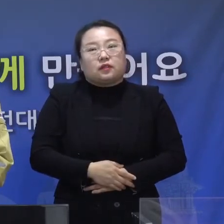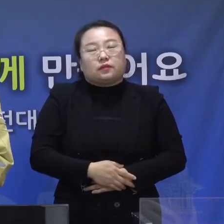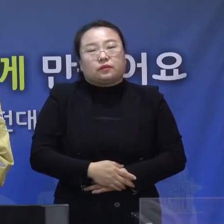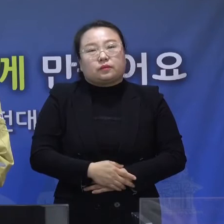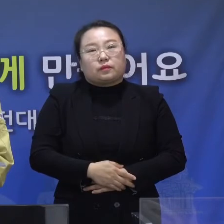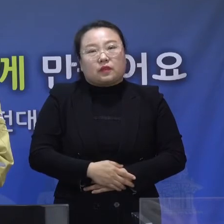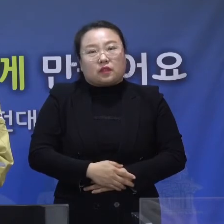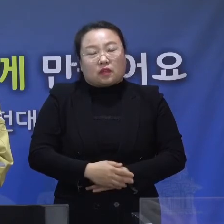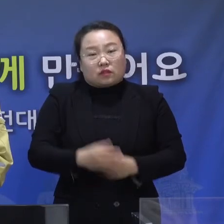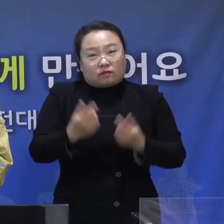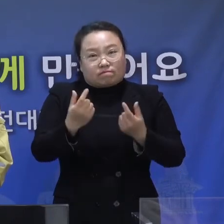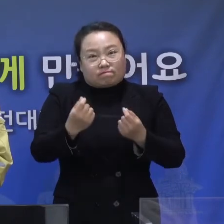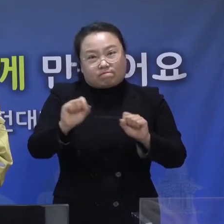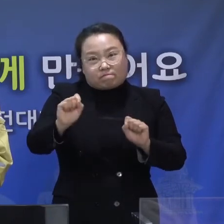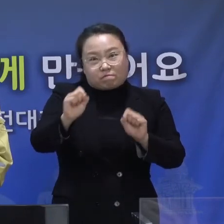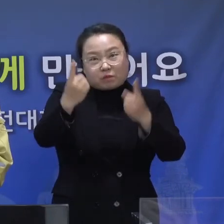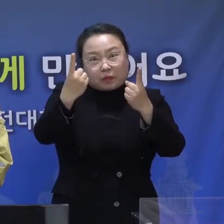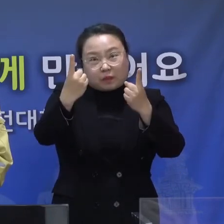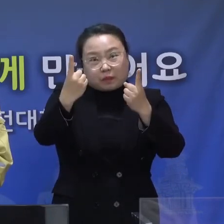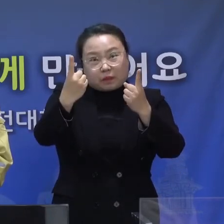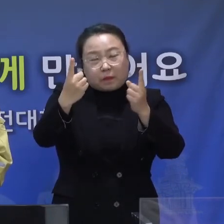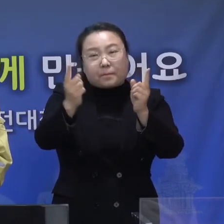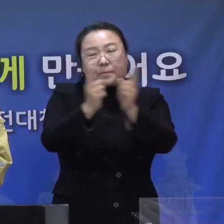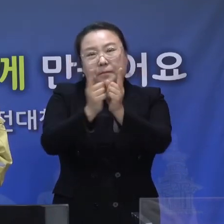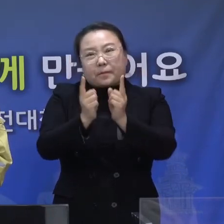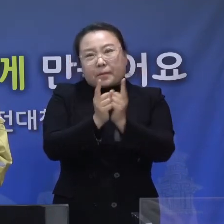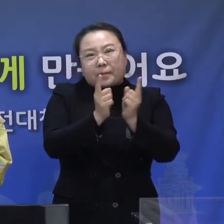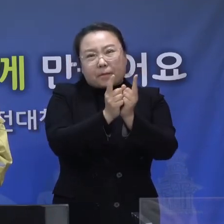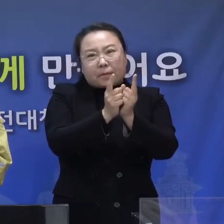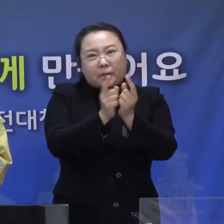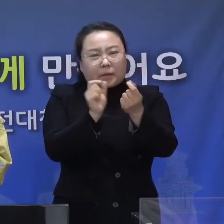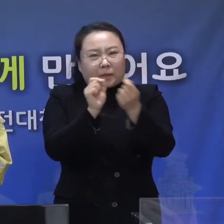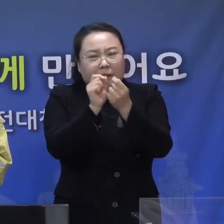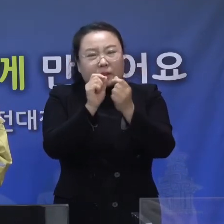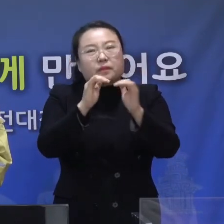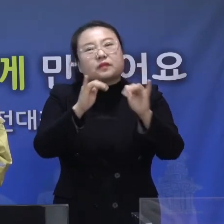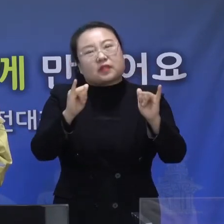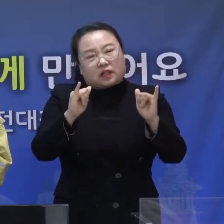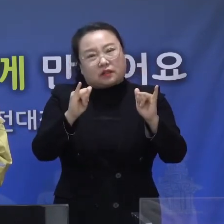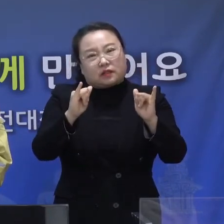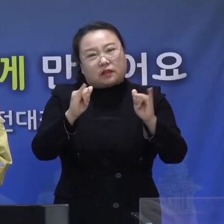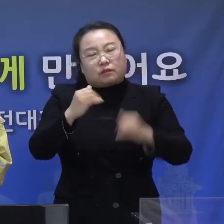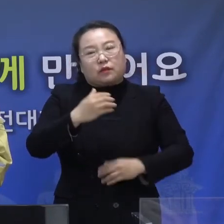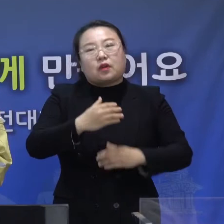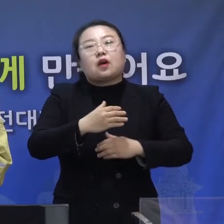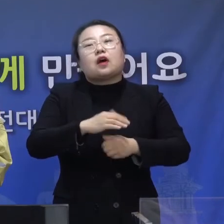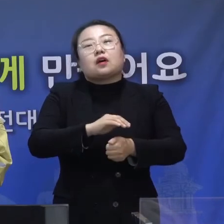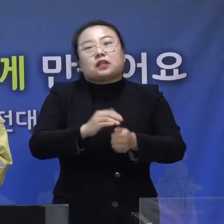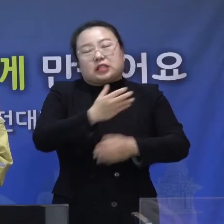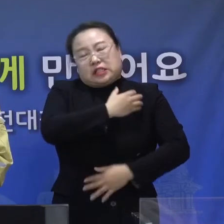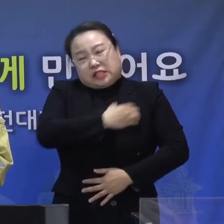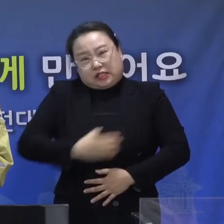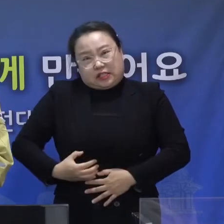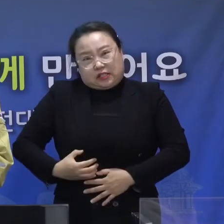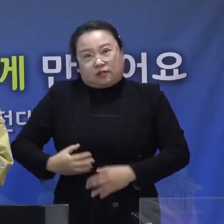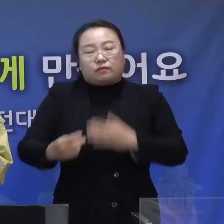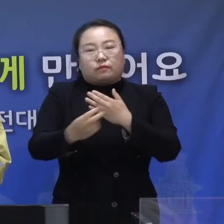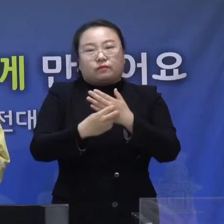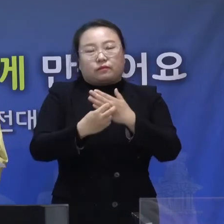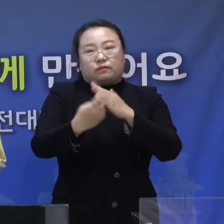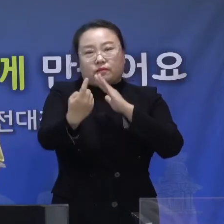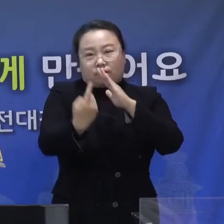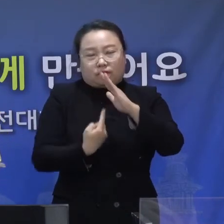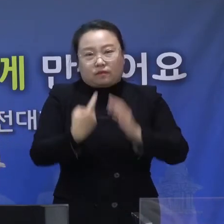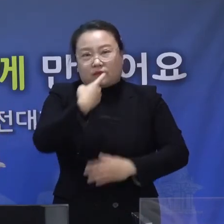동시간대 동선이 겹치는 분들이 계시면 빠짐없이 보건소 선별진료소에 나오셔서 검사를